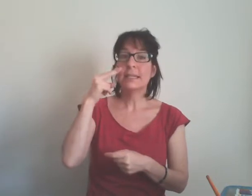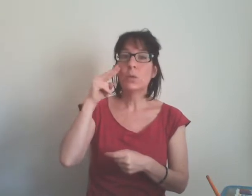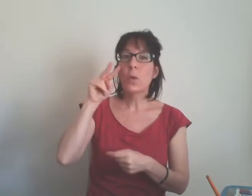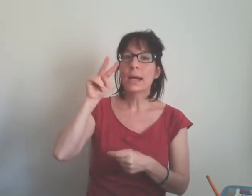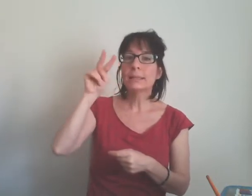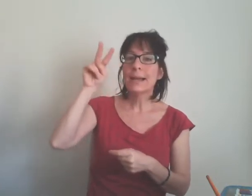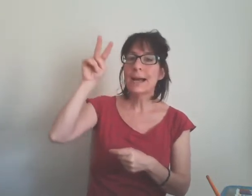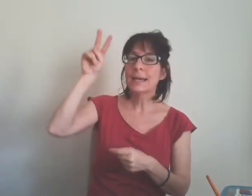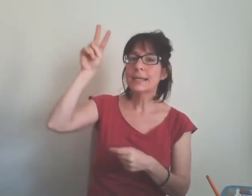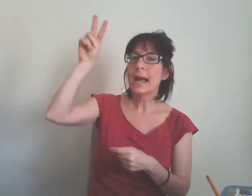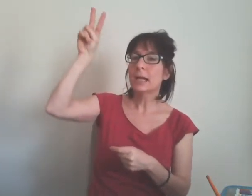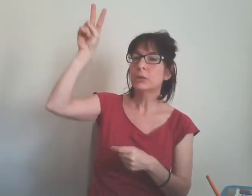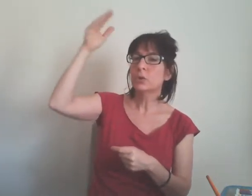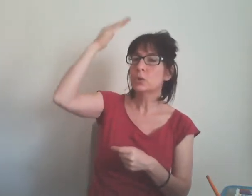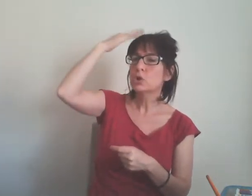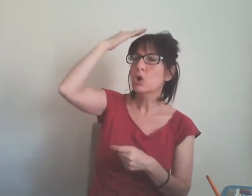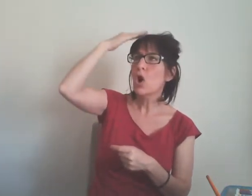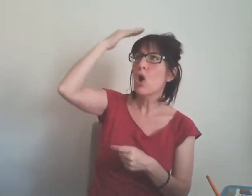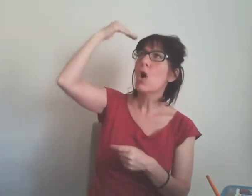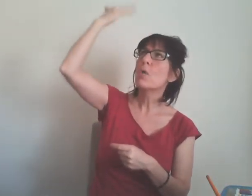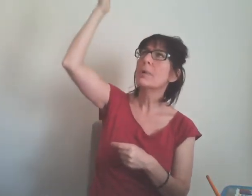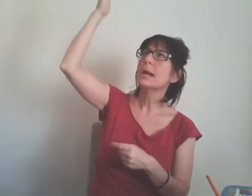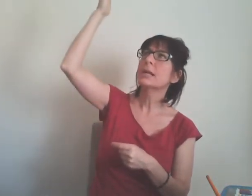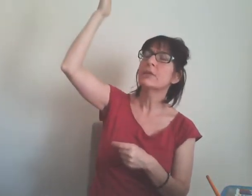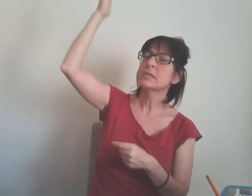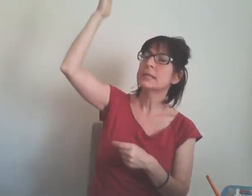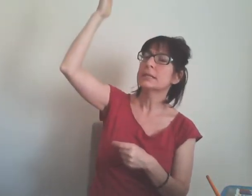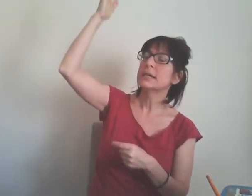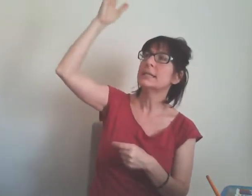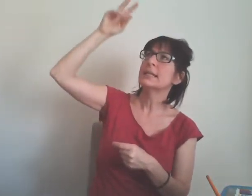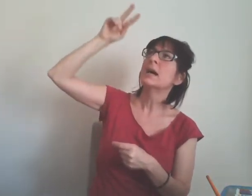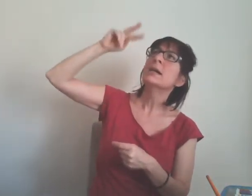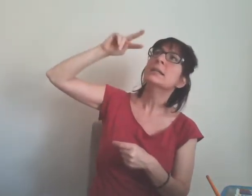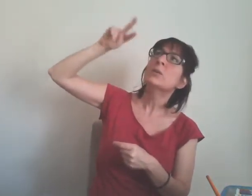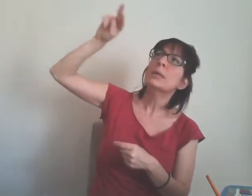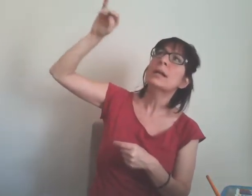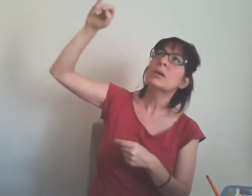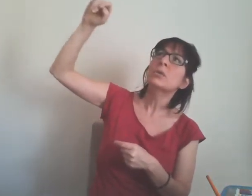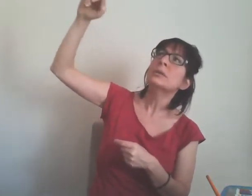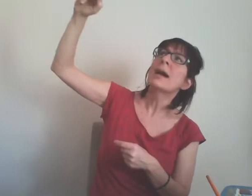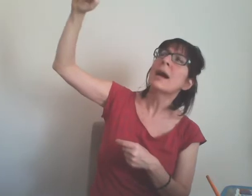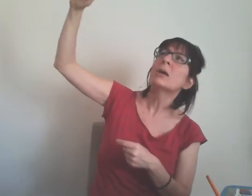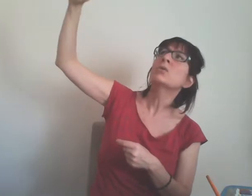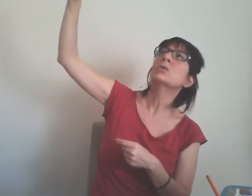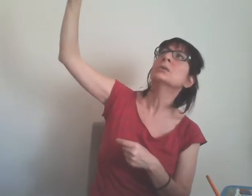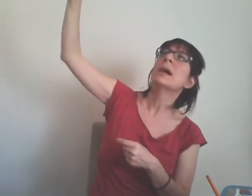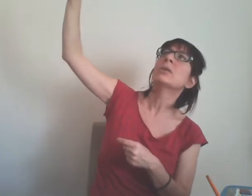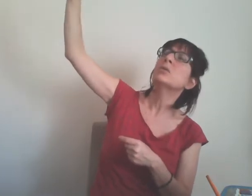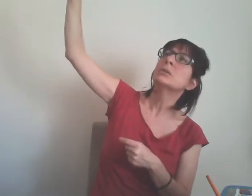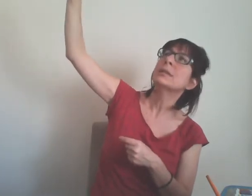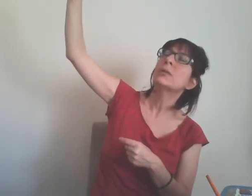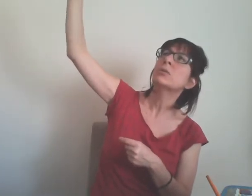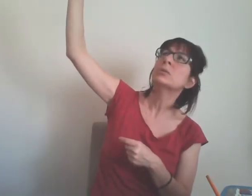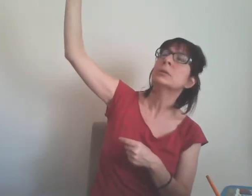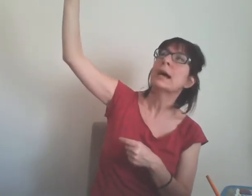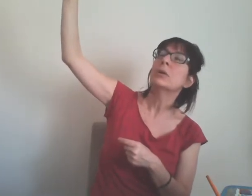guardare in alto sopra la vostra testa di guardare lontano lontano lontano lontano